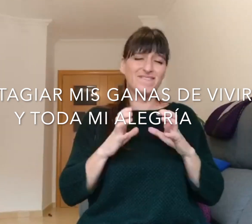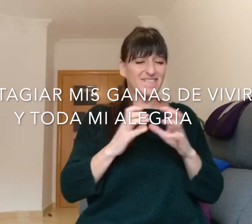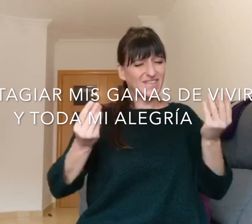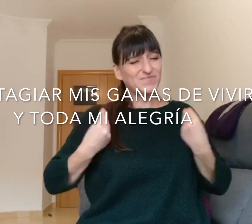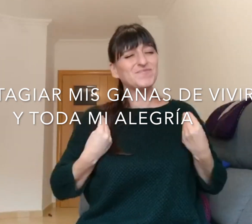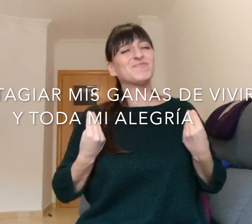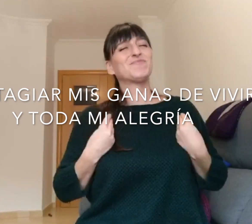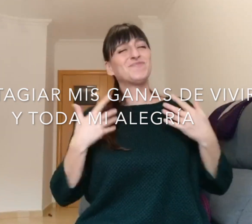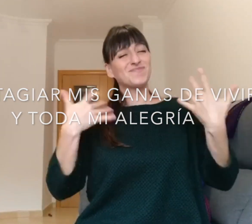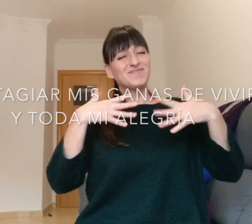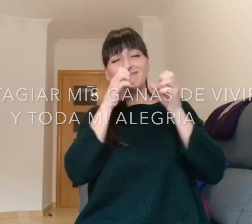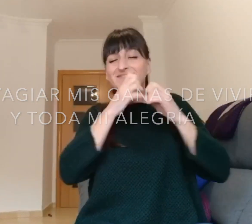toda mi alegría